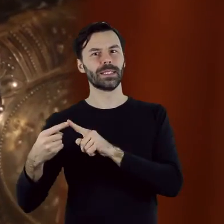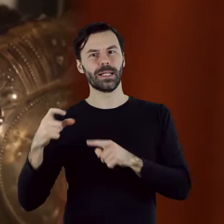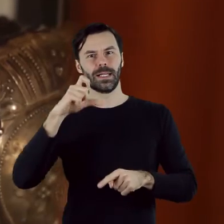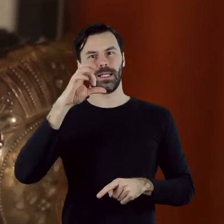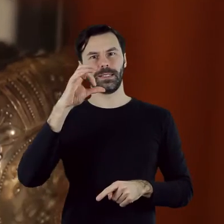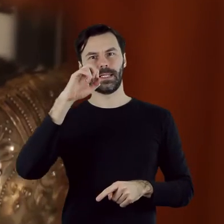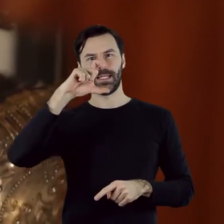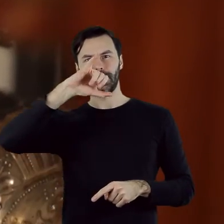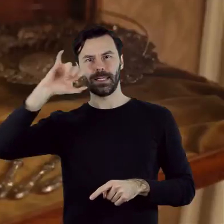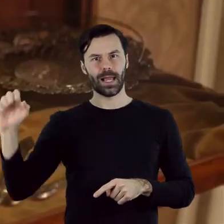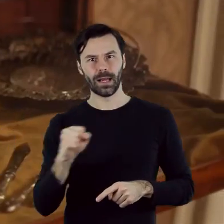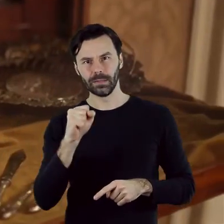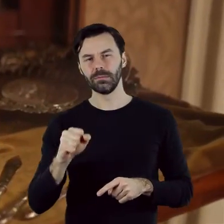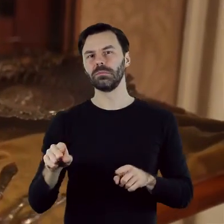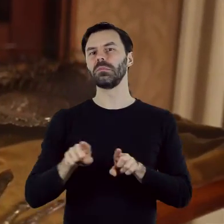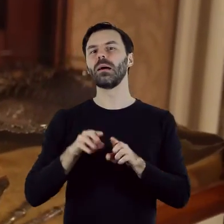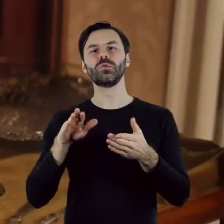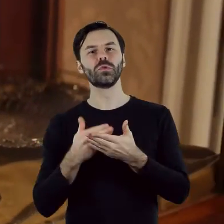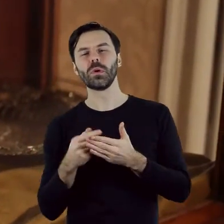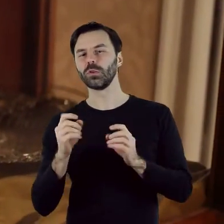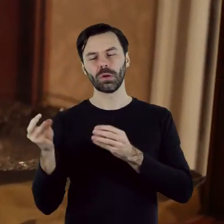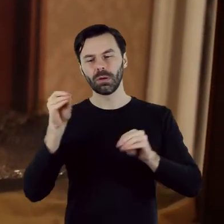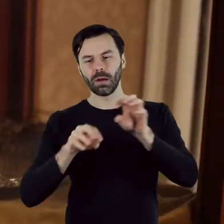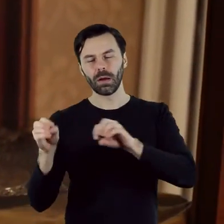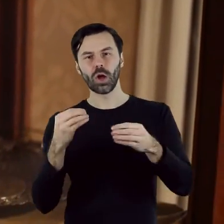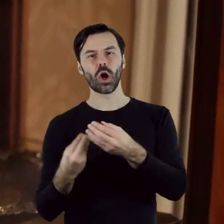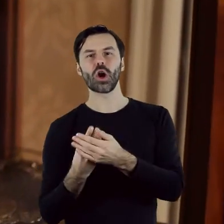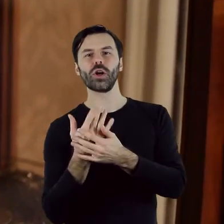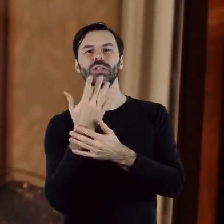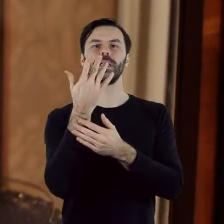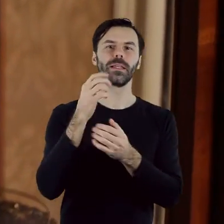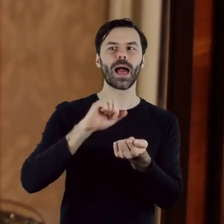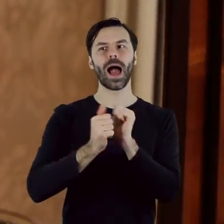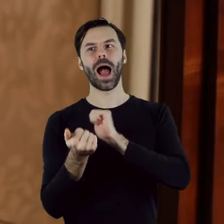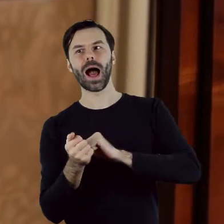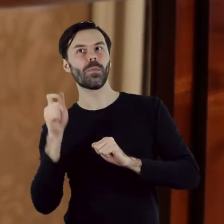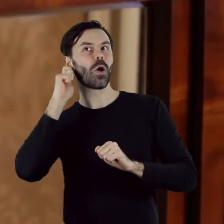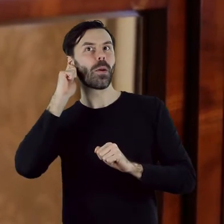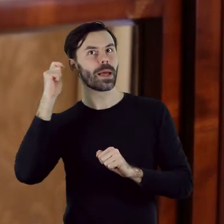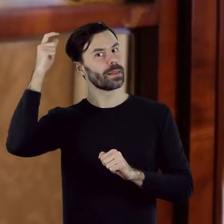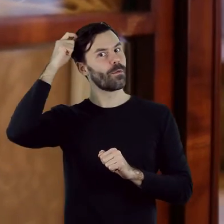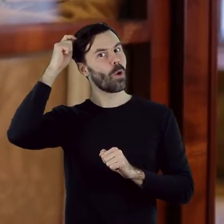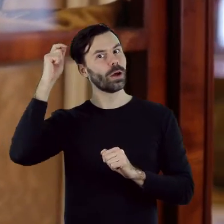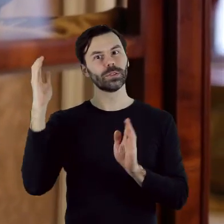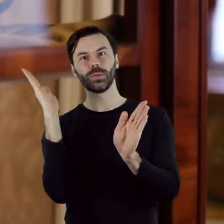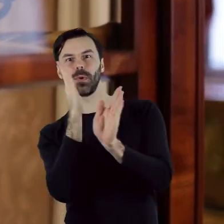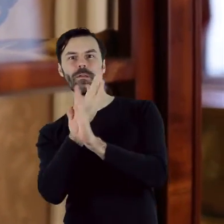ornamenty, takie jak falujące wici roślinne czy stylizowane postacie kobiece z wijącymi się na wietrze